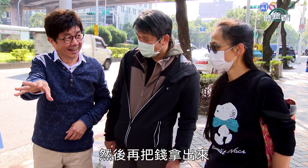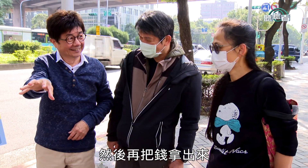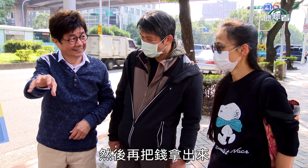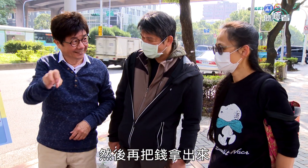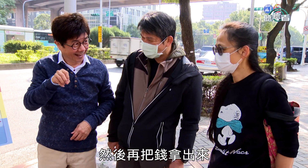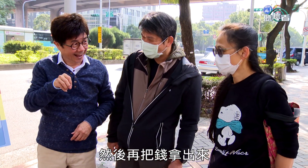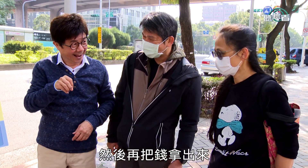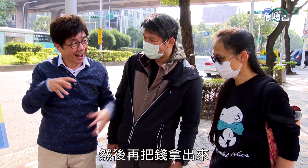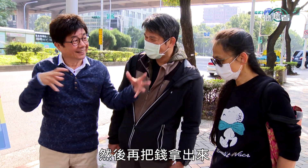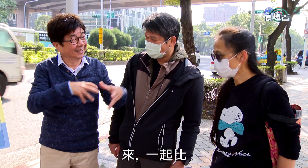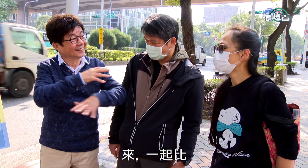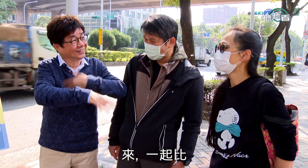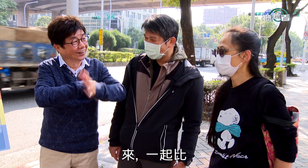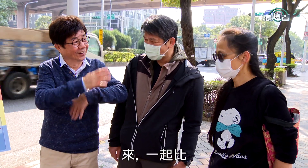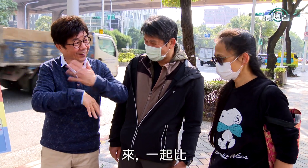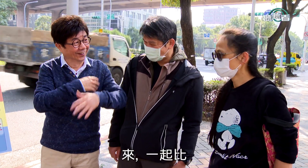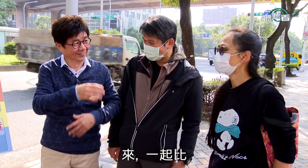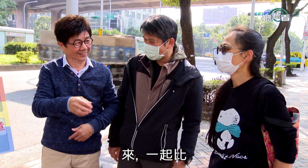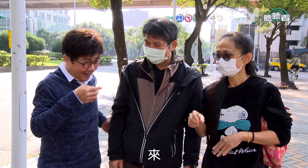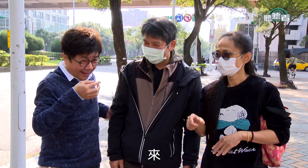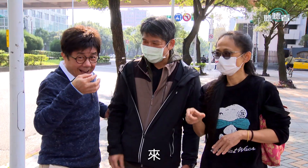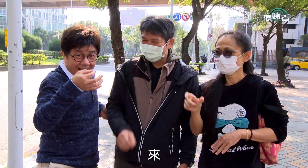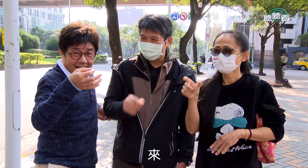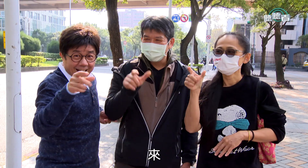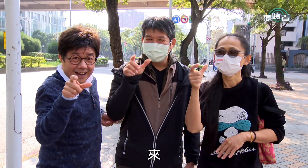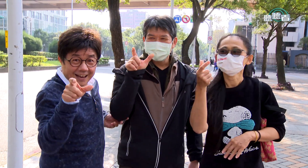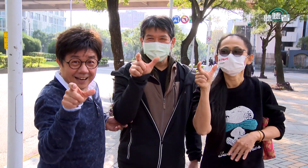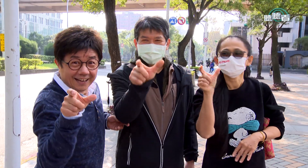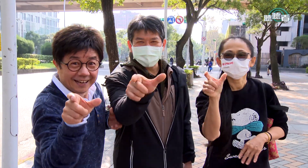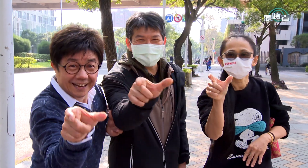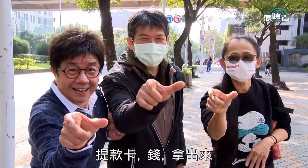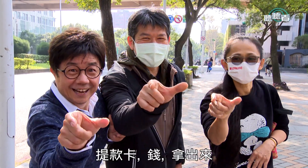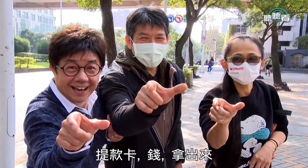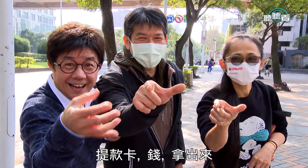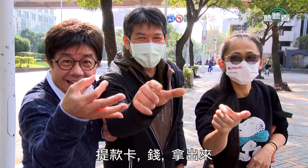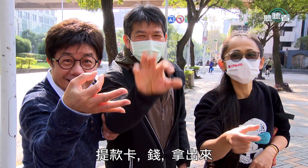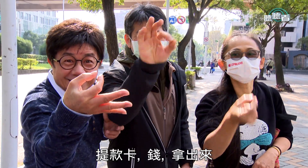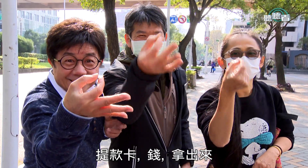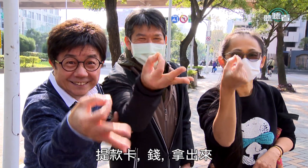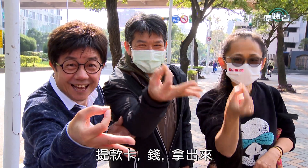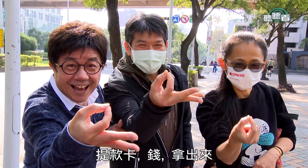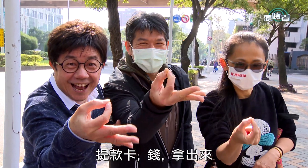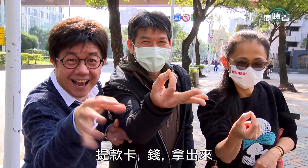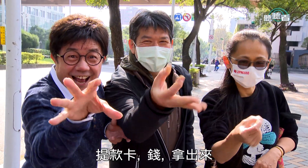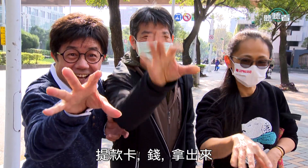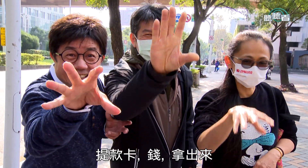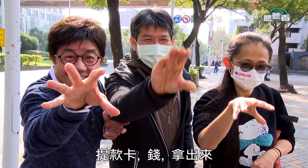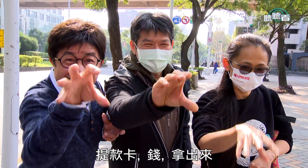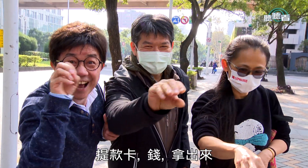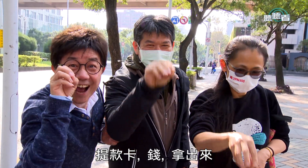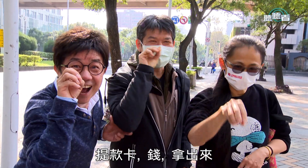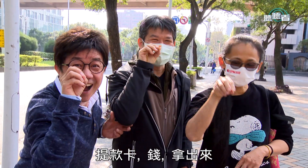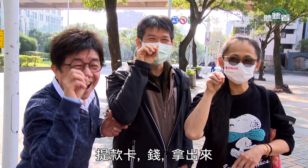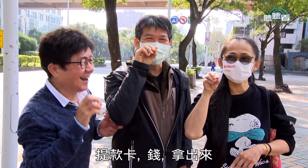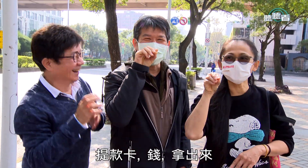把钱拿出来好来 一起比啊来提款卡卡钱拿出来